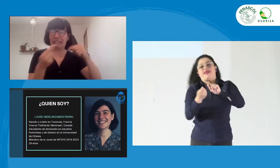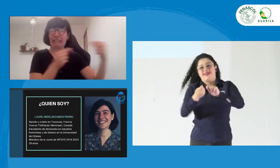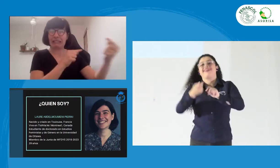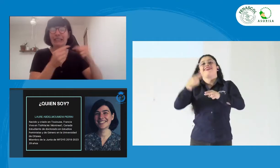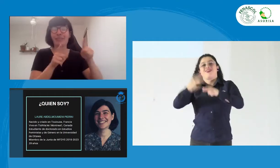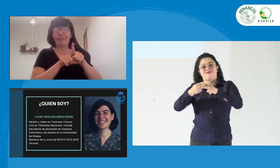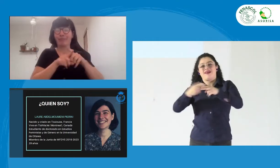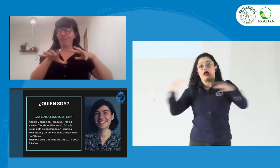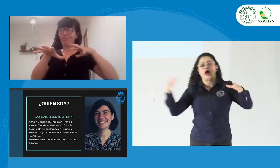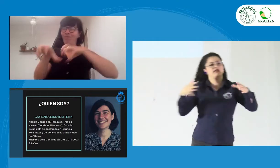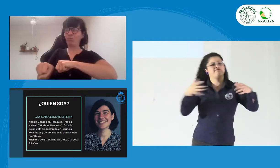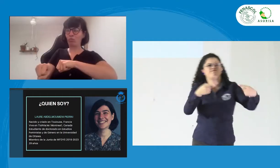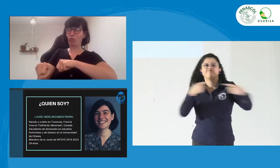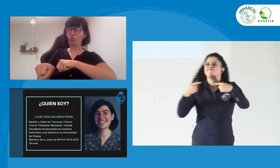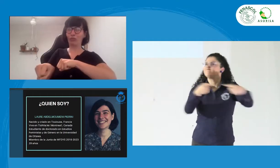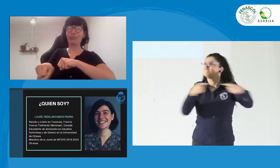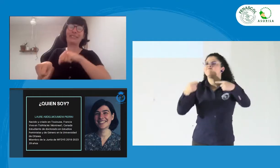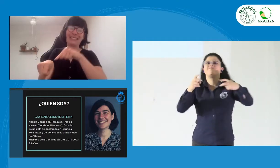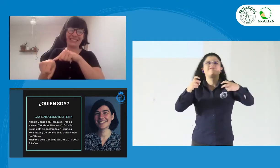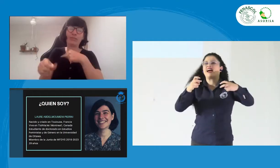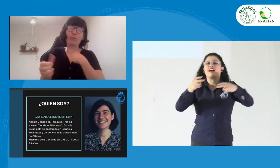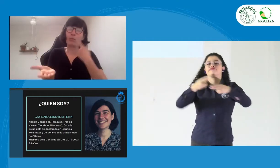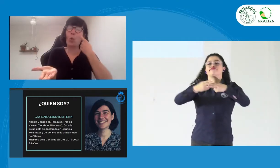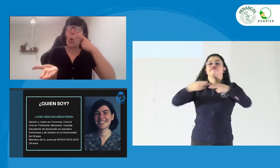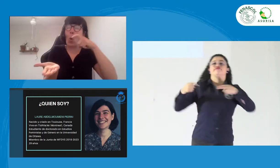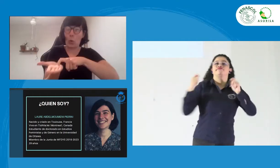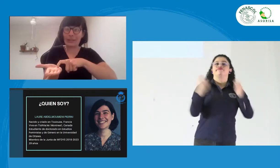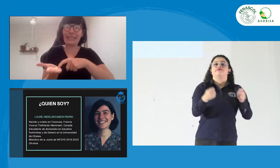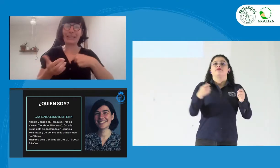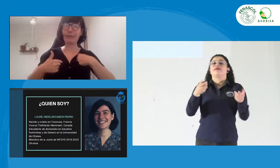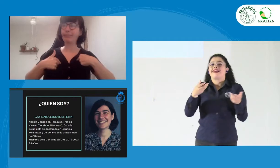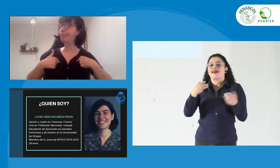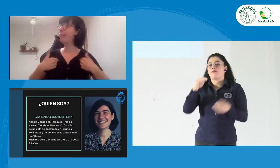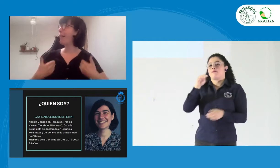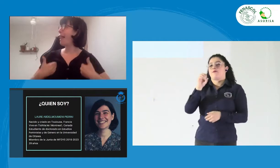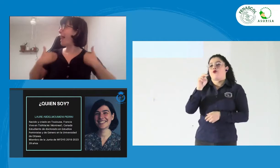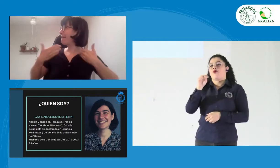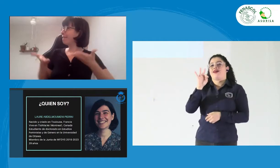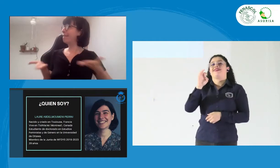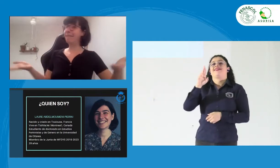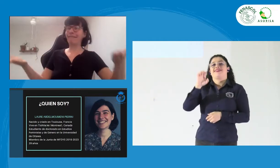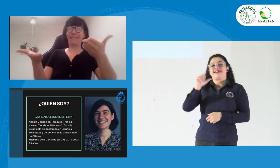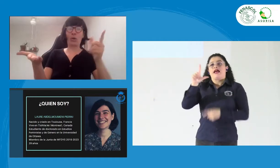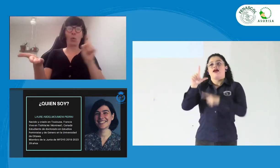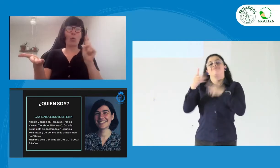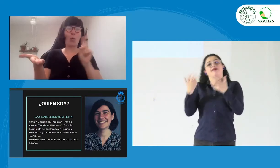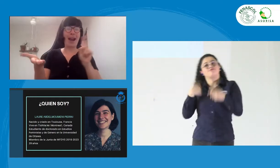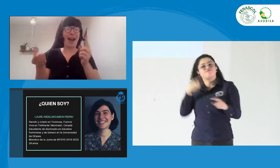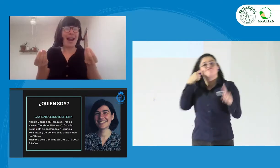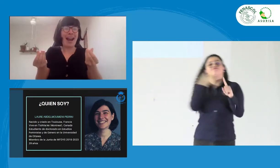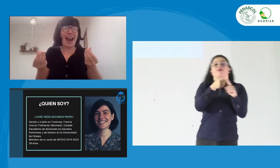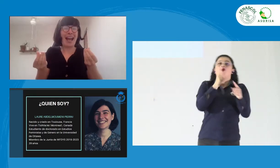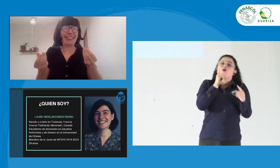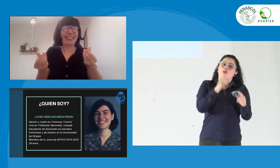empezamos una discusión en ese momento. ¿Cómo ellos querían colonizarnos y cambiar nuestro lugar?